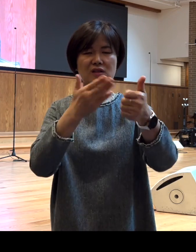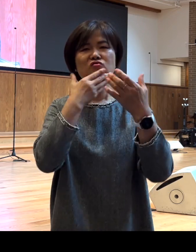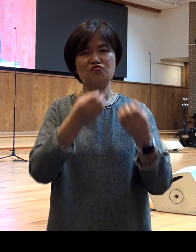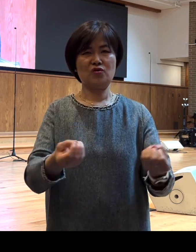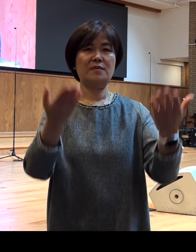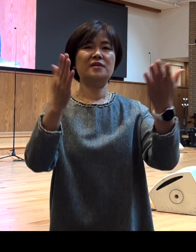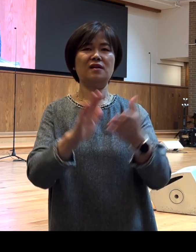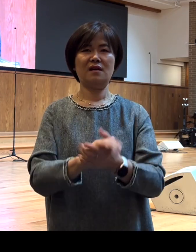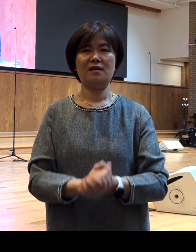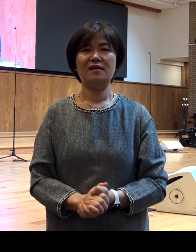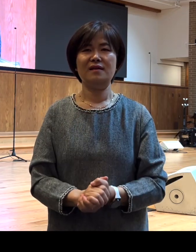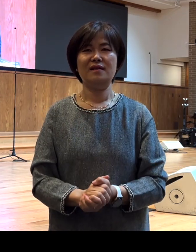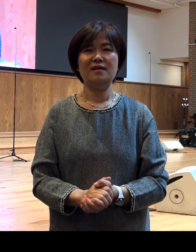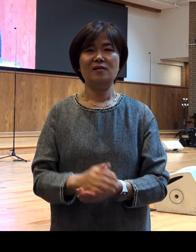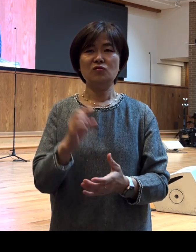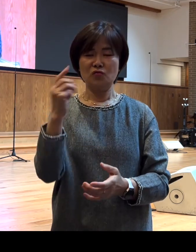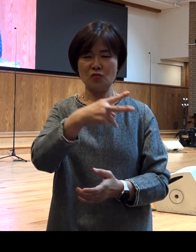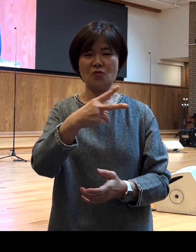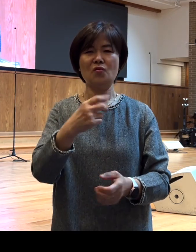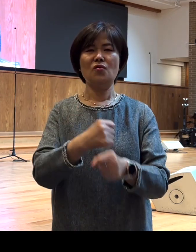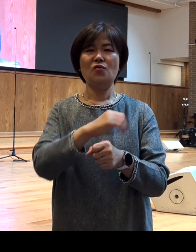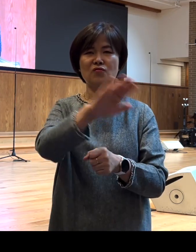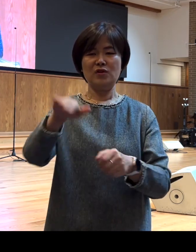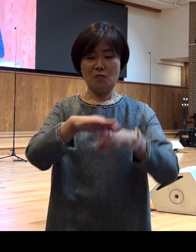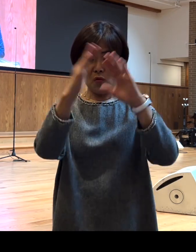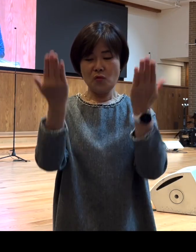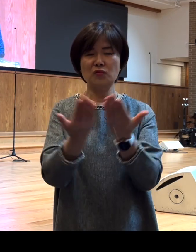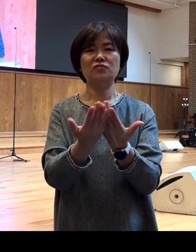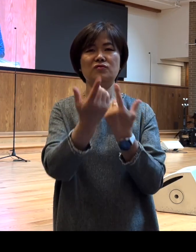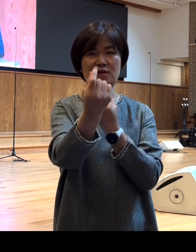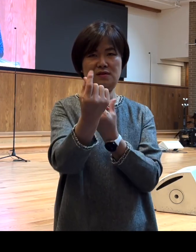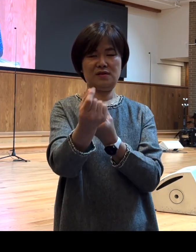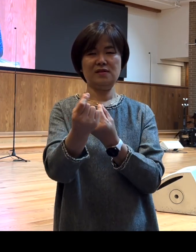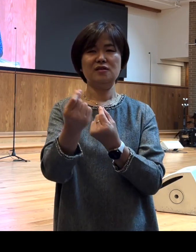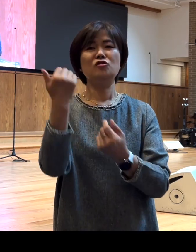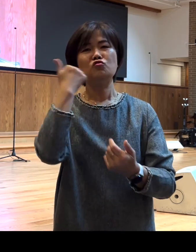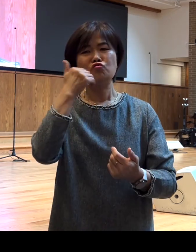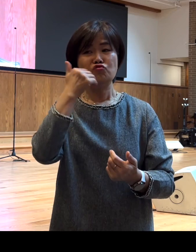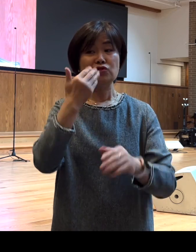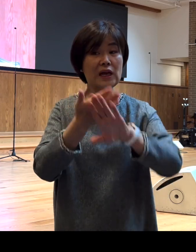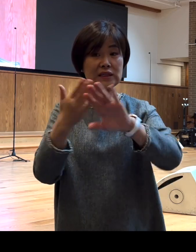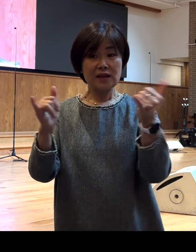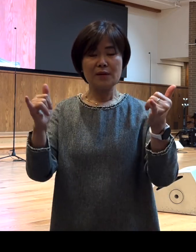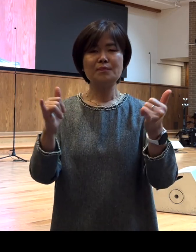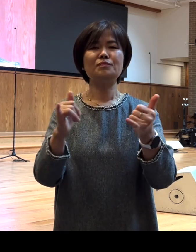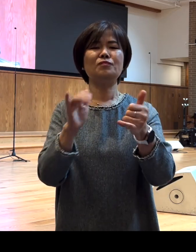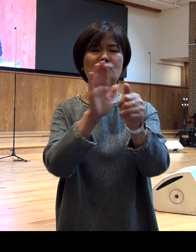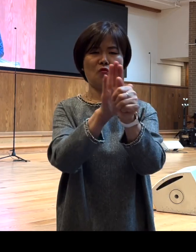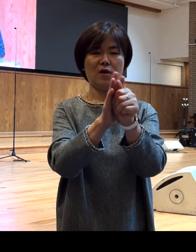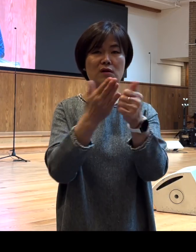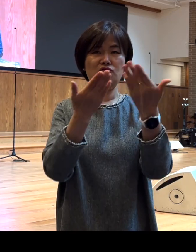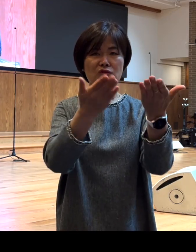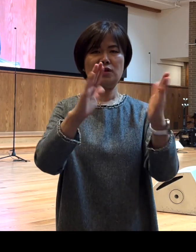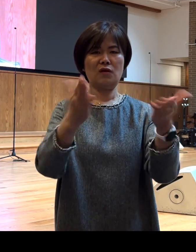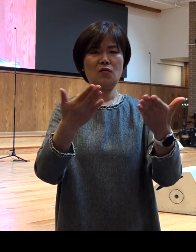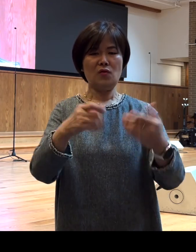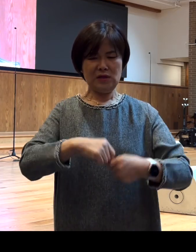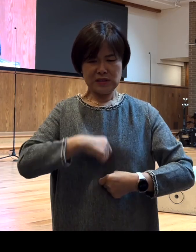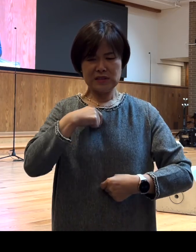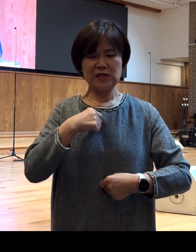그럼 뿐만 아니라 저와 여러분 모두가 누군가에게 다른 성도들에게 그런 신실한 동역자가